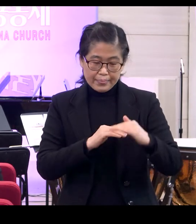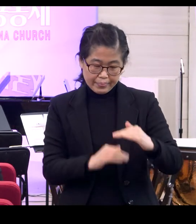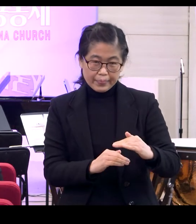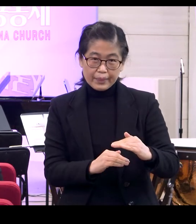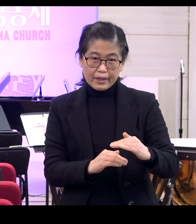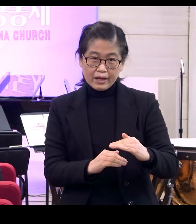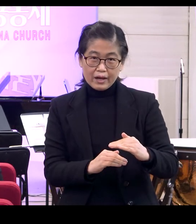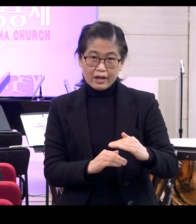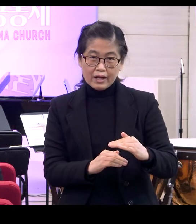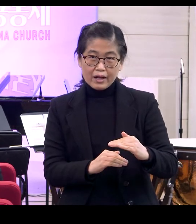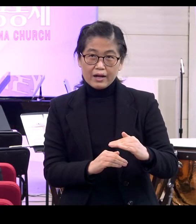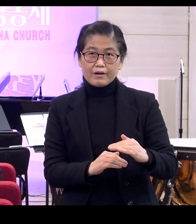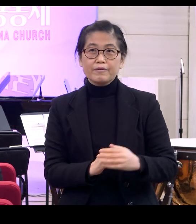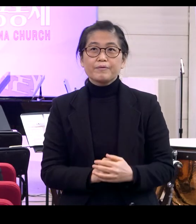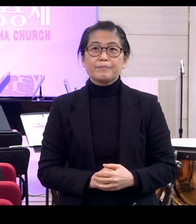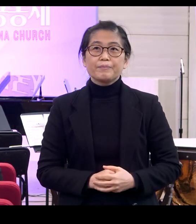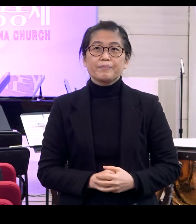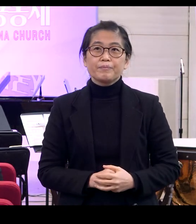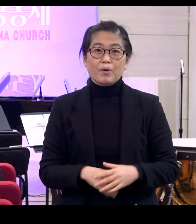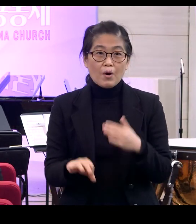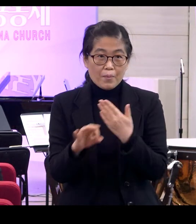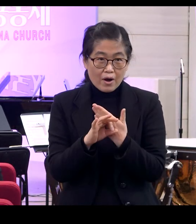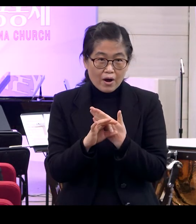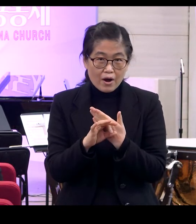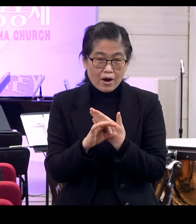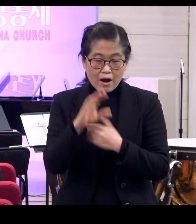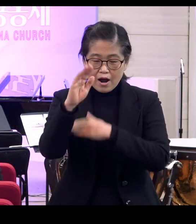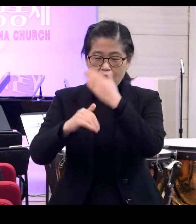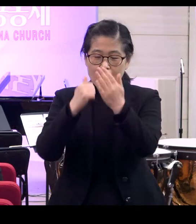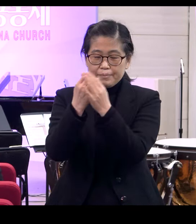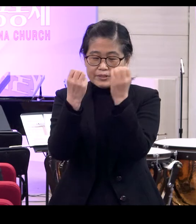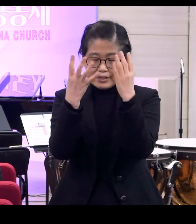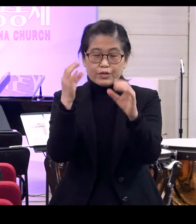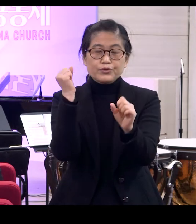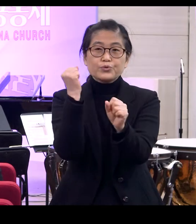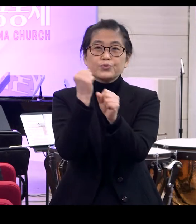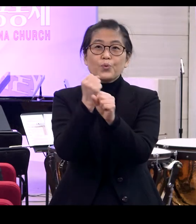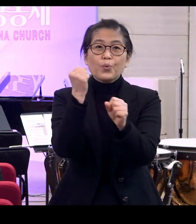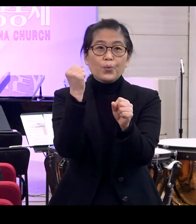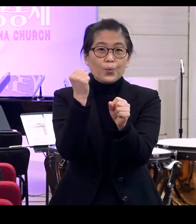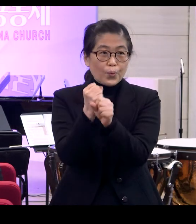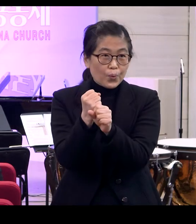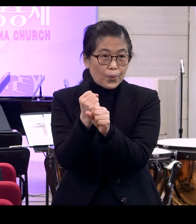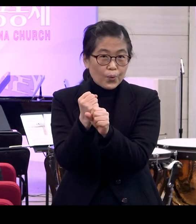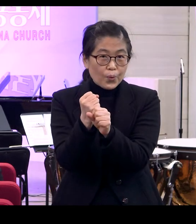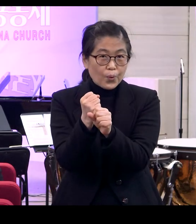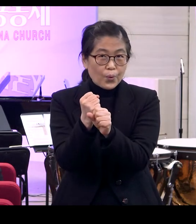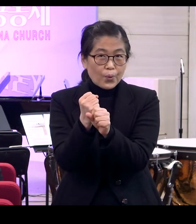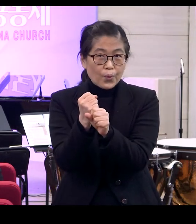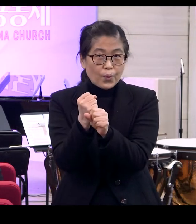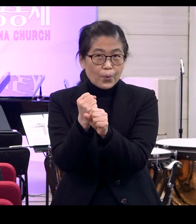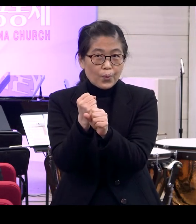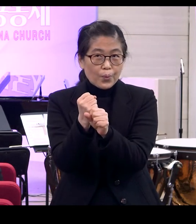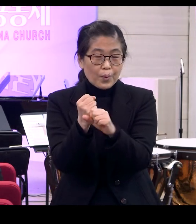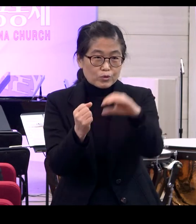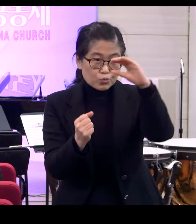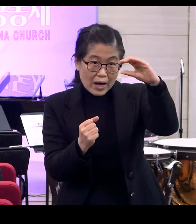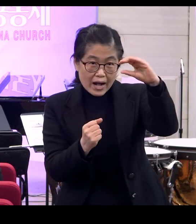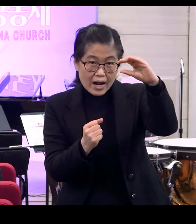미괄식이라고 하는데 그렇다면 하나님의 이 창조 이야기 이것은 두괄식입니까?